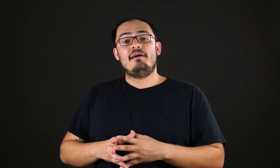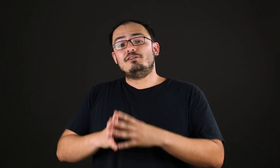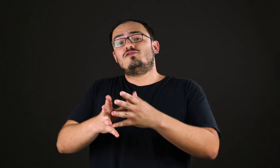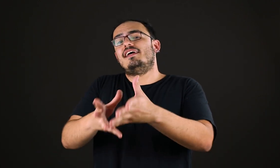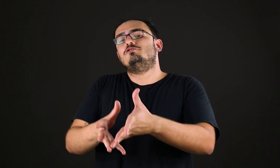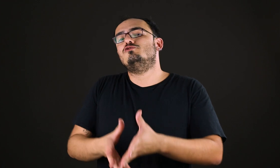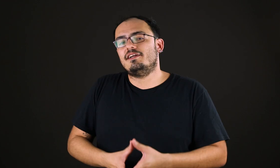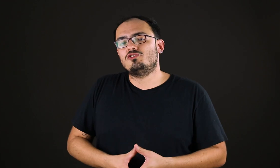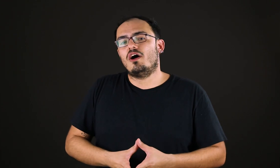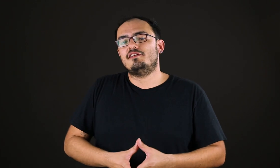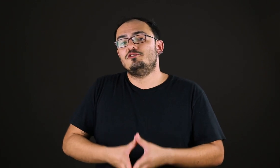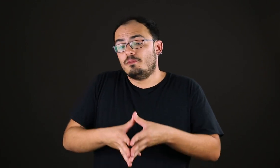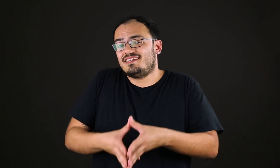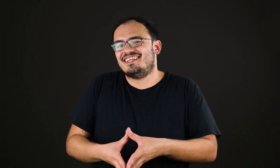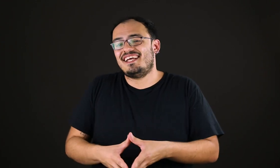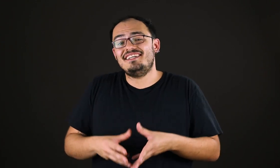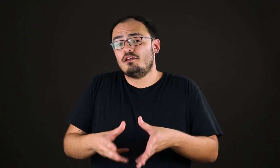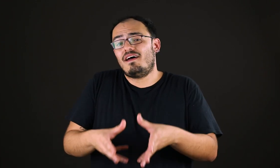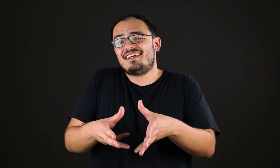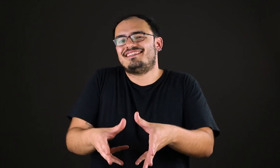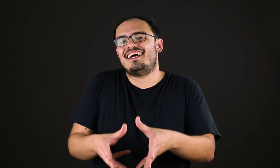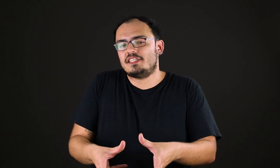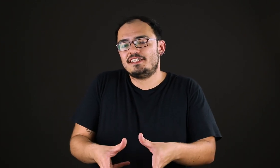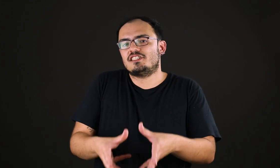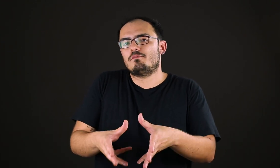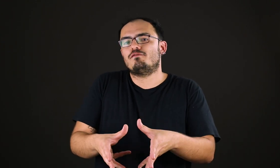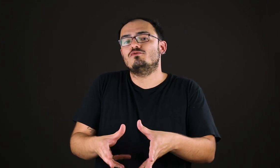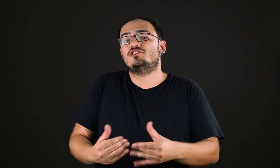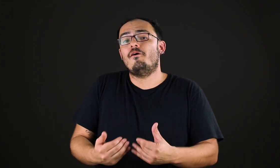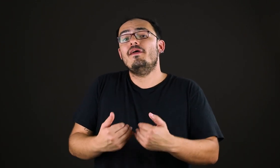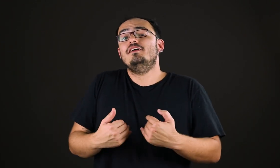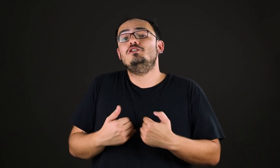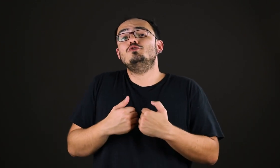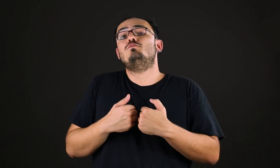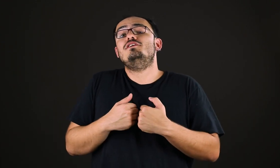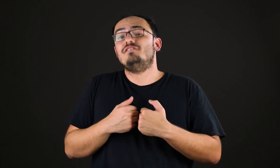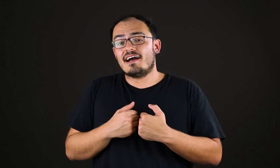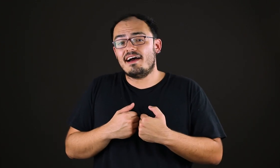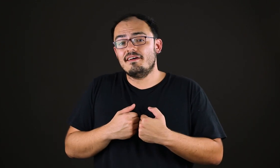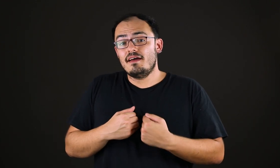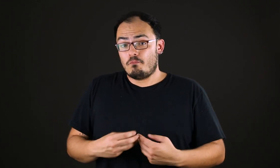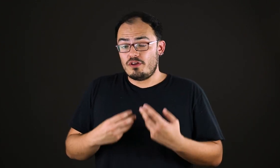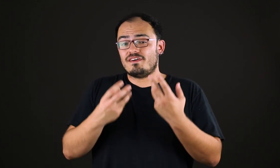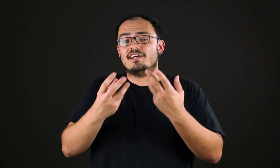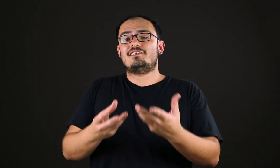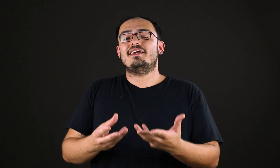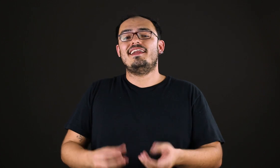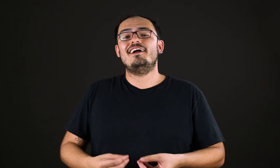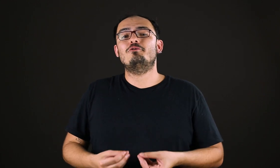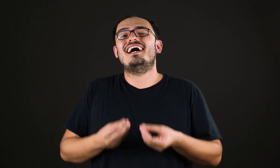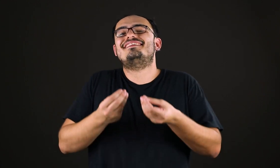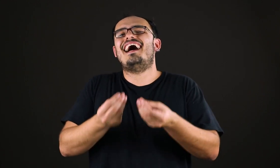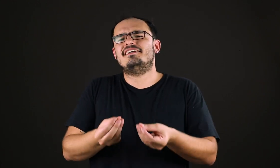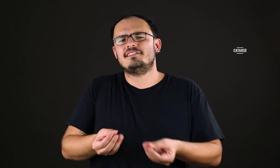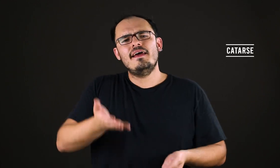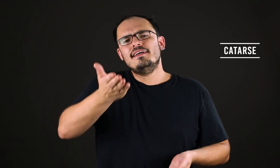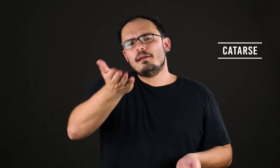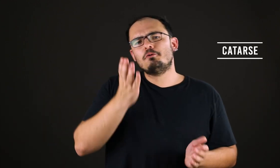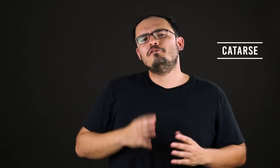mas os textos do Aristóteles sobre tragédia, ele fala que a tragédia tem uma função de nos purificar. Purificação em grego, catarse. Sabe quando